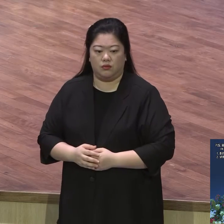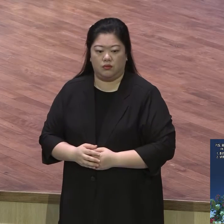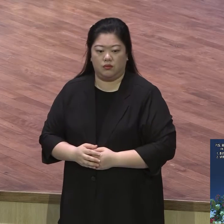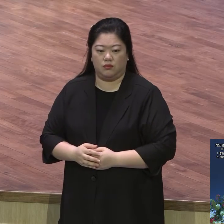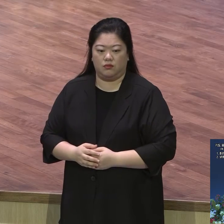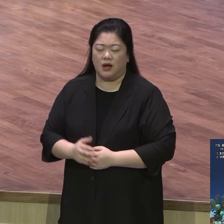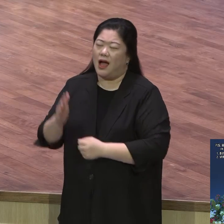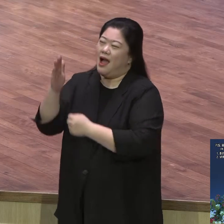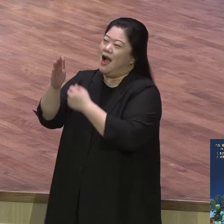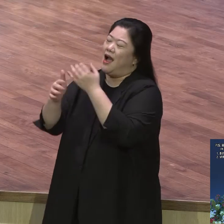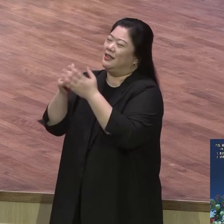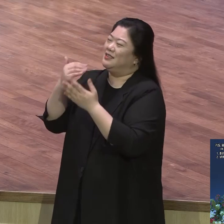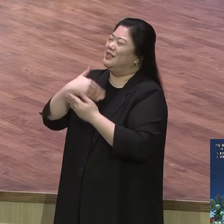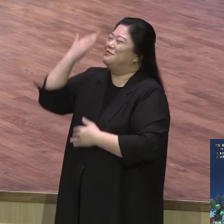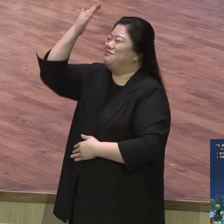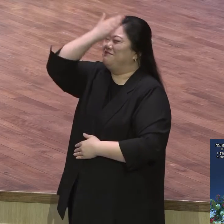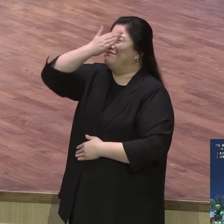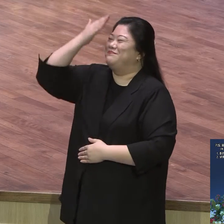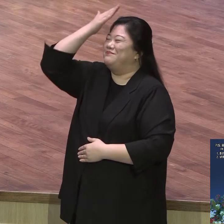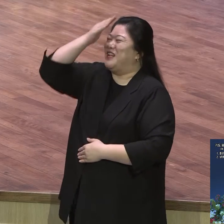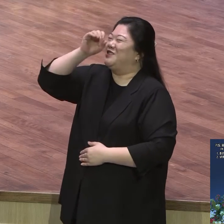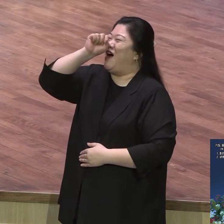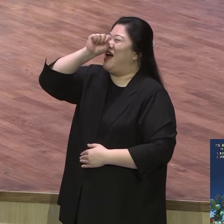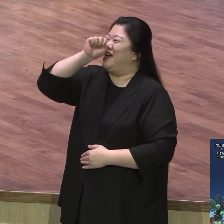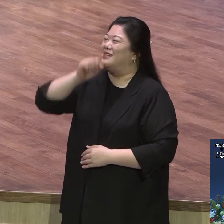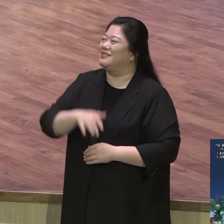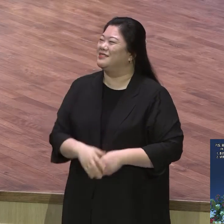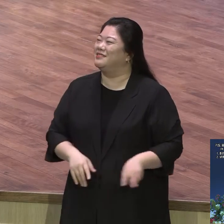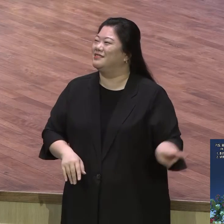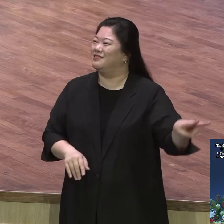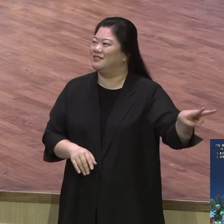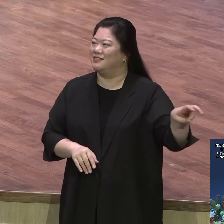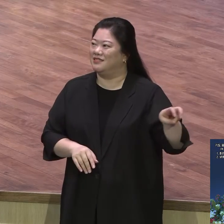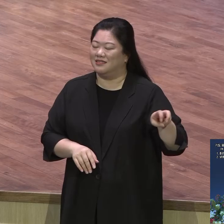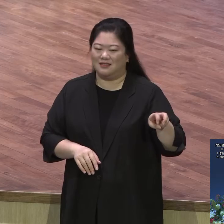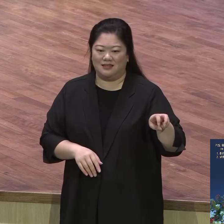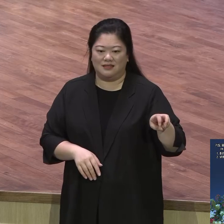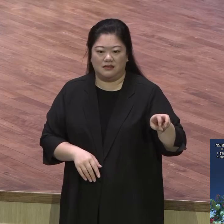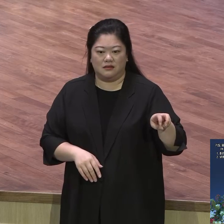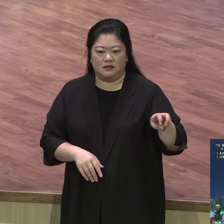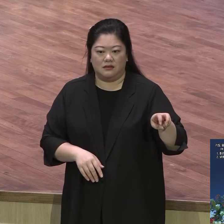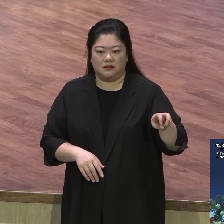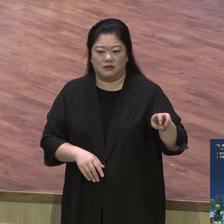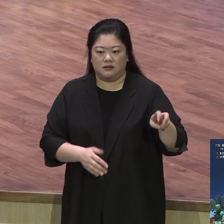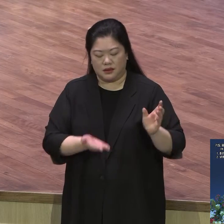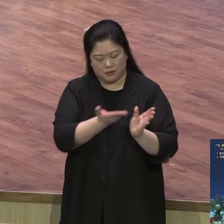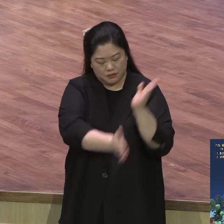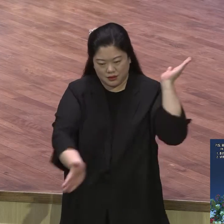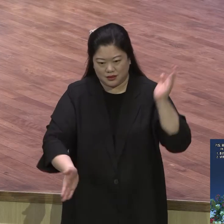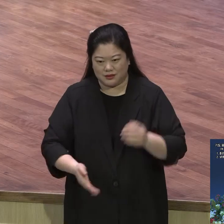절대 원숭을 맺지 않습니다 판단하지 않습니다 성령의 사람 예수님께서 말씀하신 핵심이 뭐냐